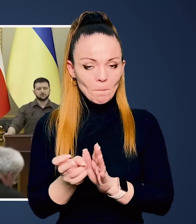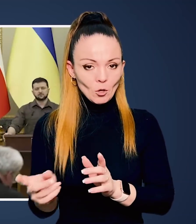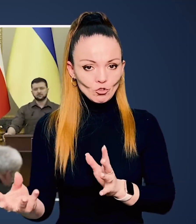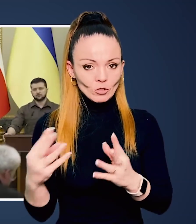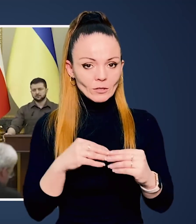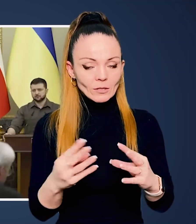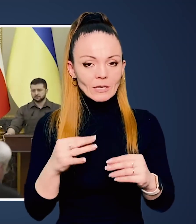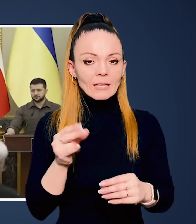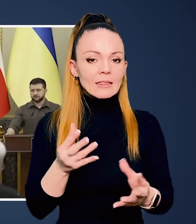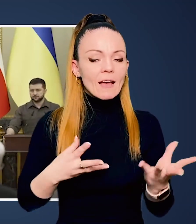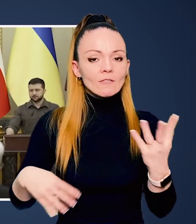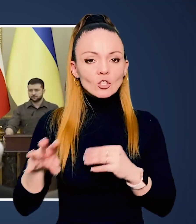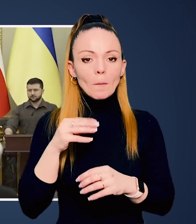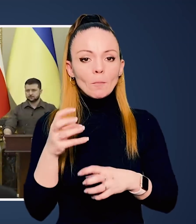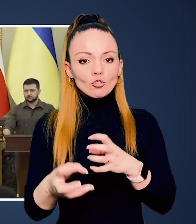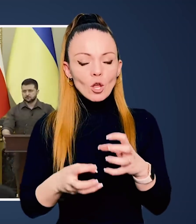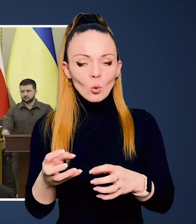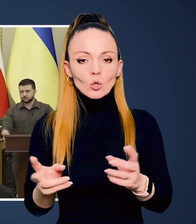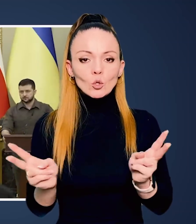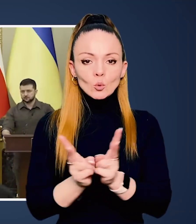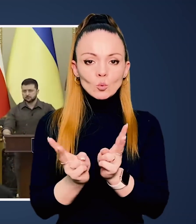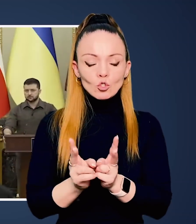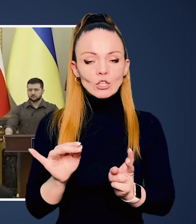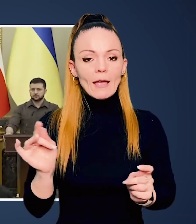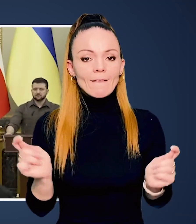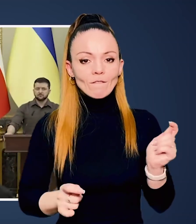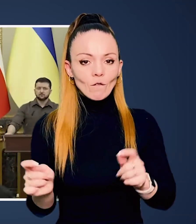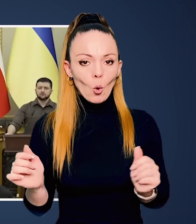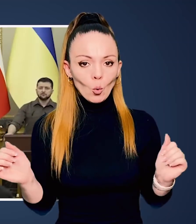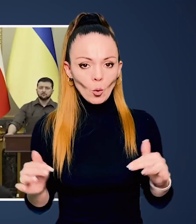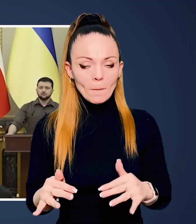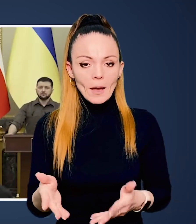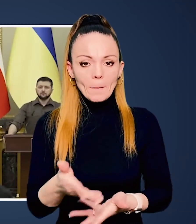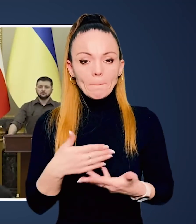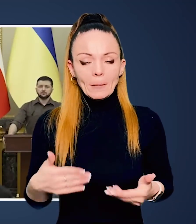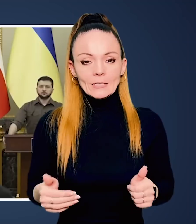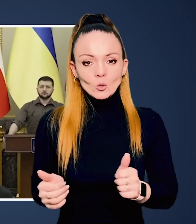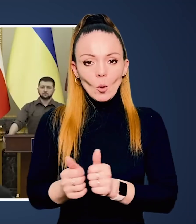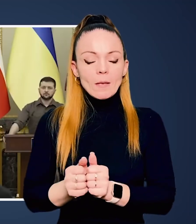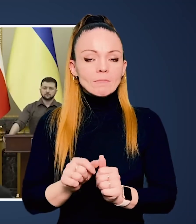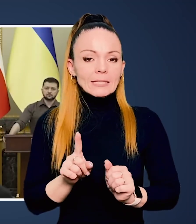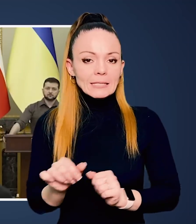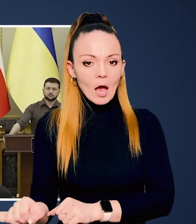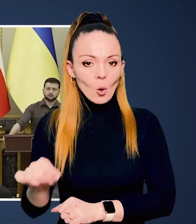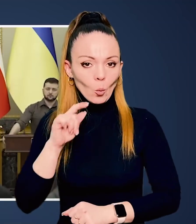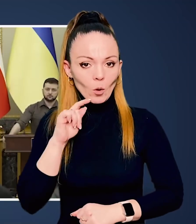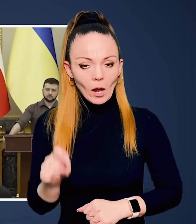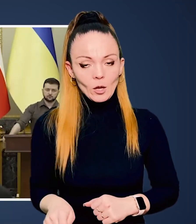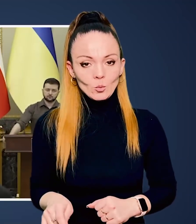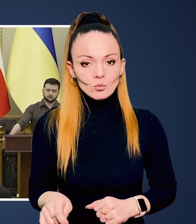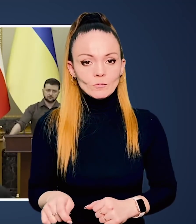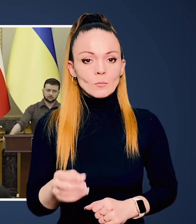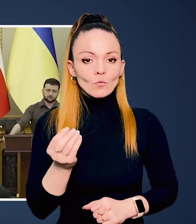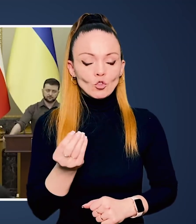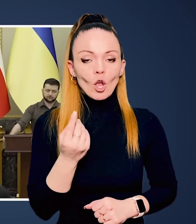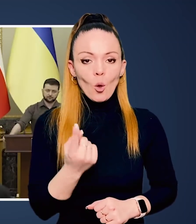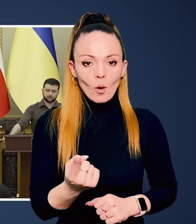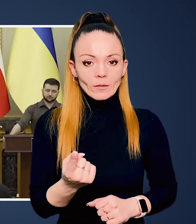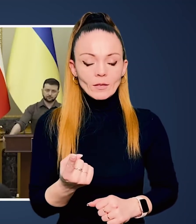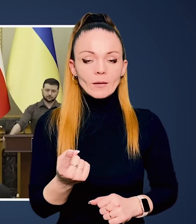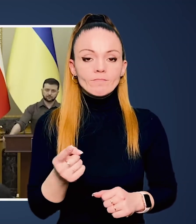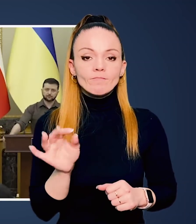прийняти біженців. На всіх міжнародних зустрічах і форумах ми стоїмо за